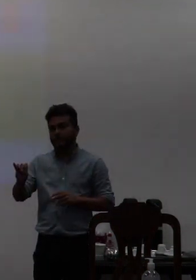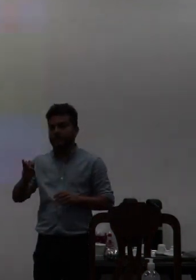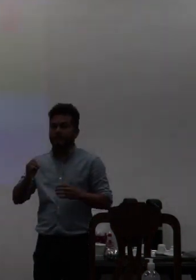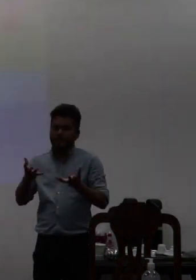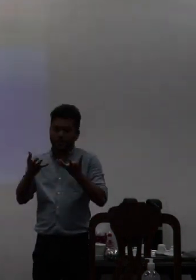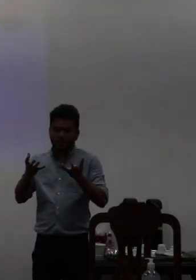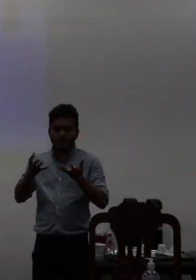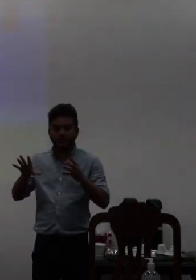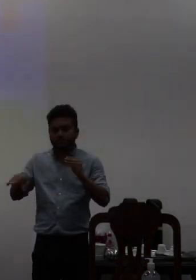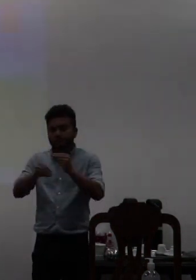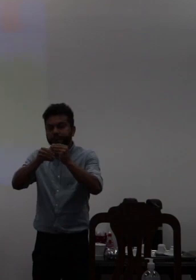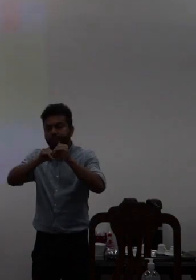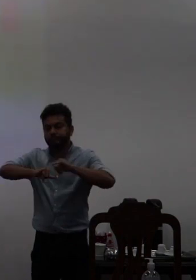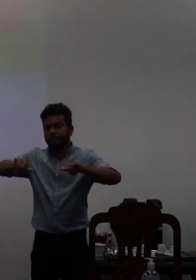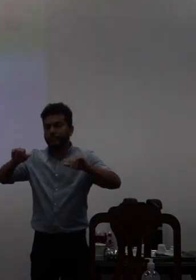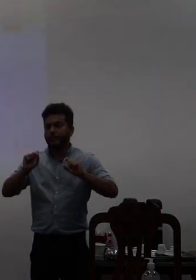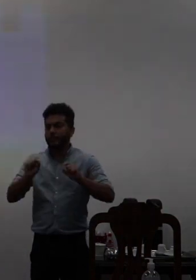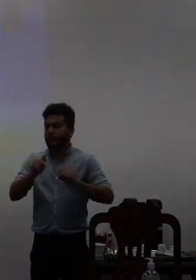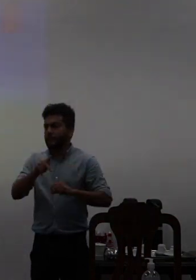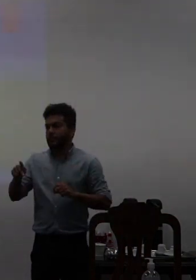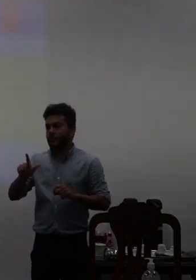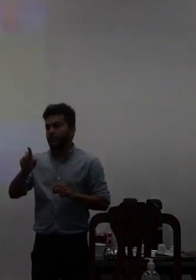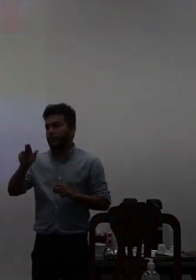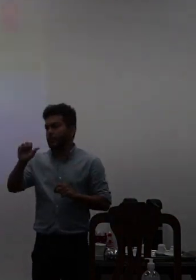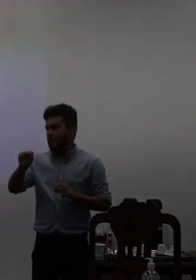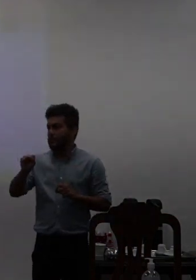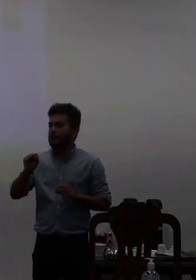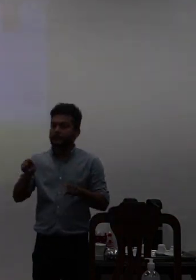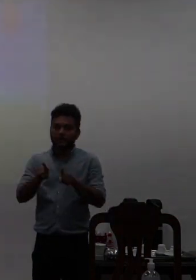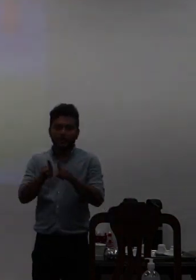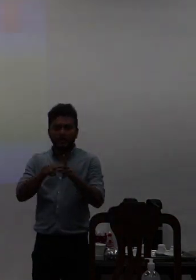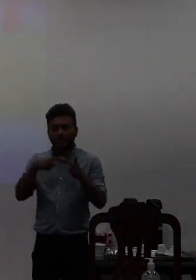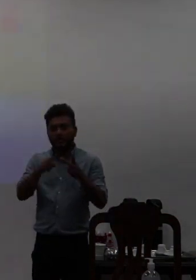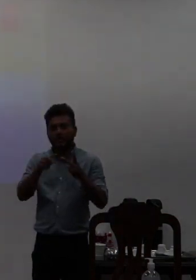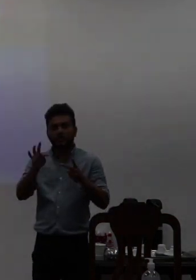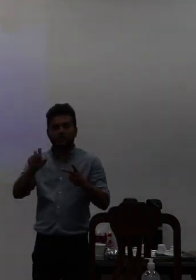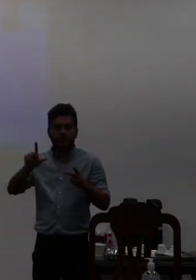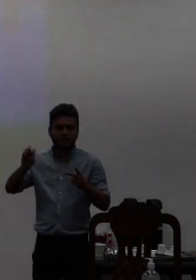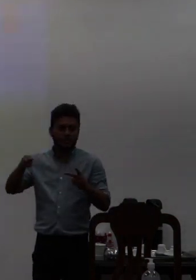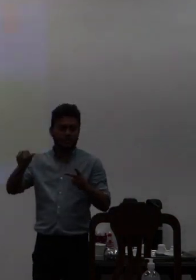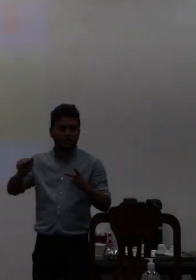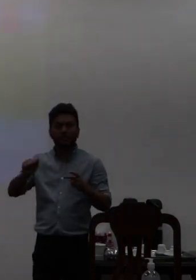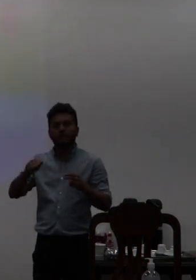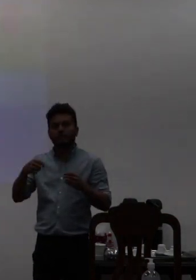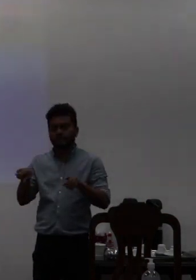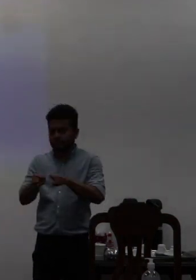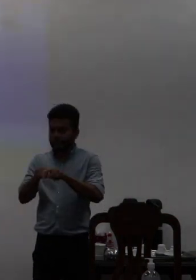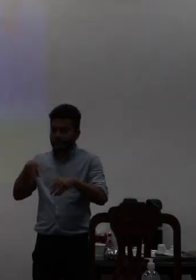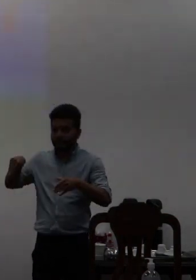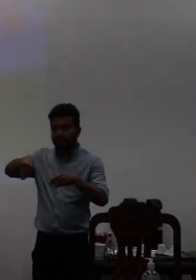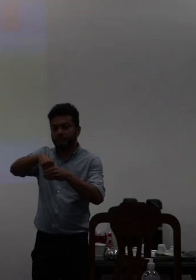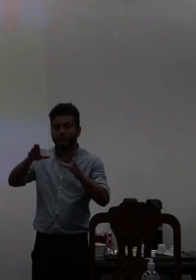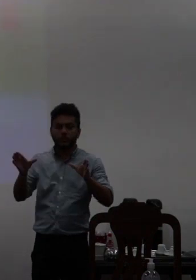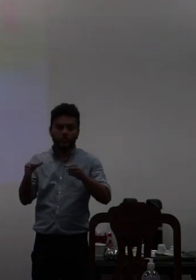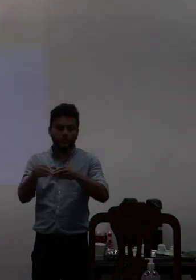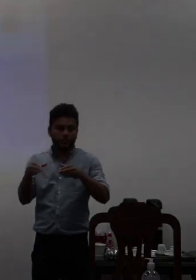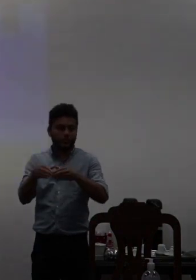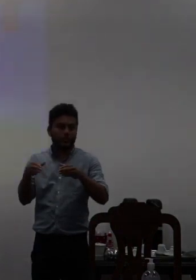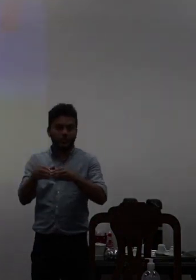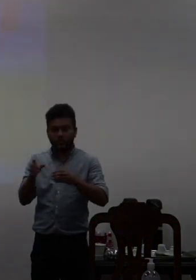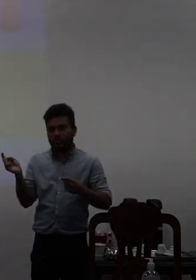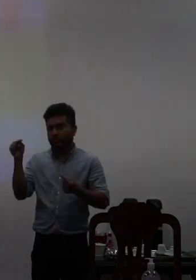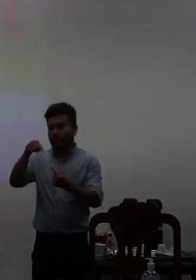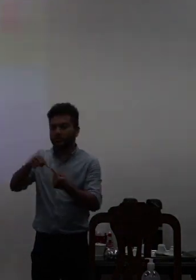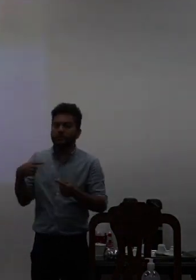professor Lucas e Thelma eles fizeram parte dessa profissão tá certo então o nosso